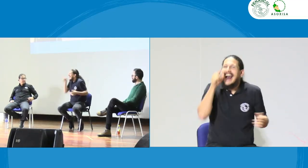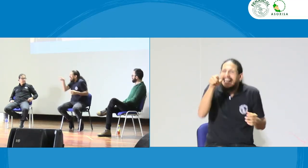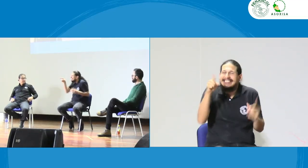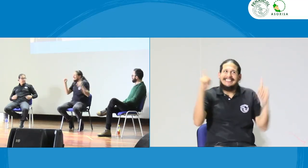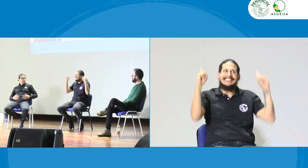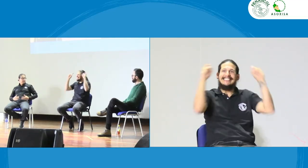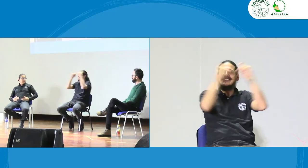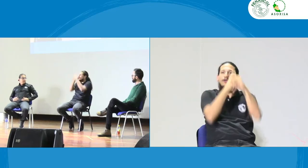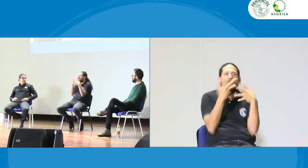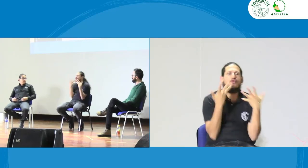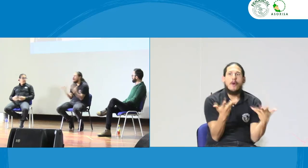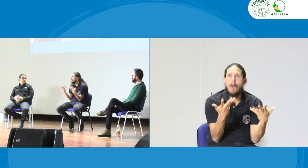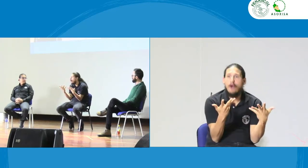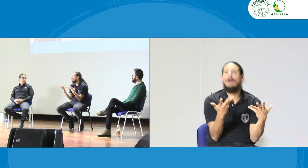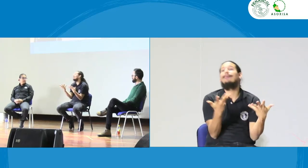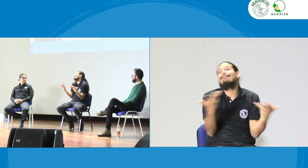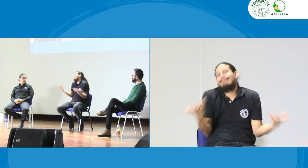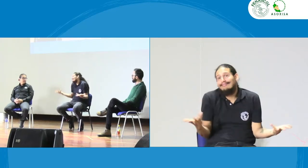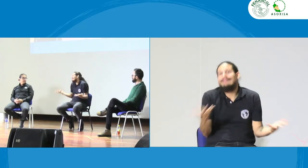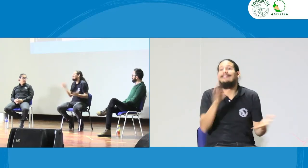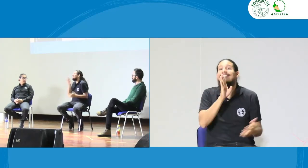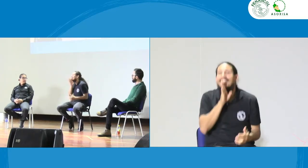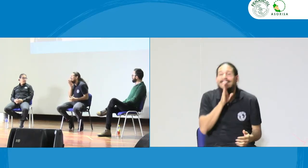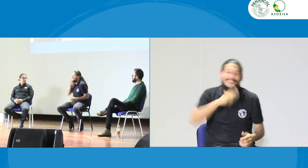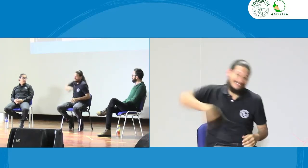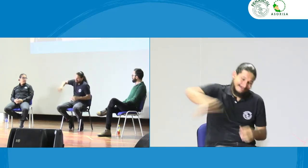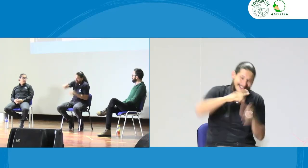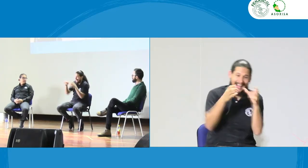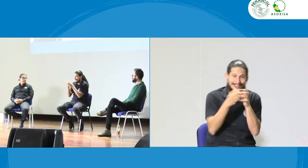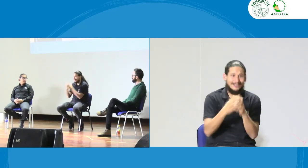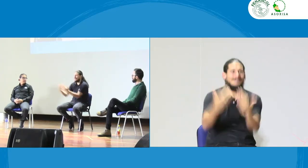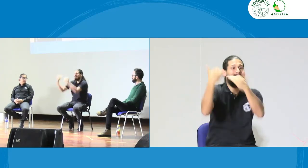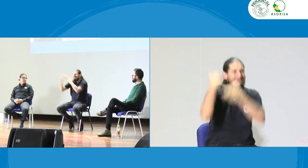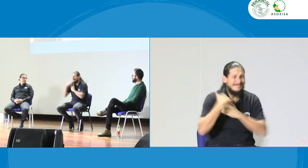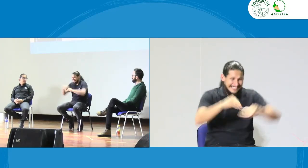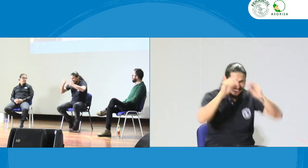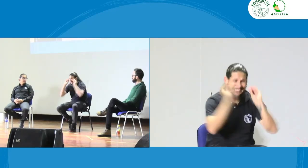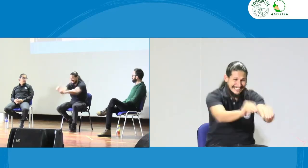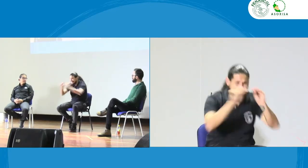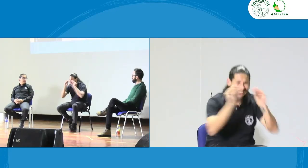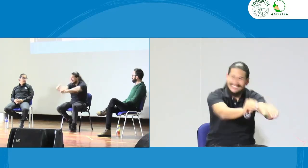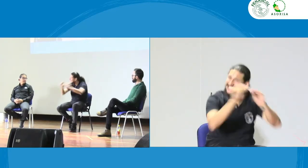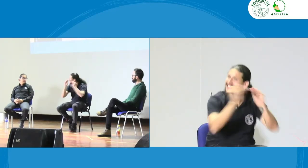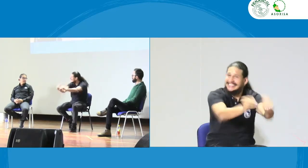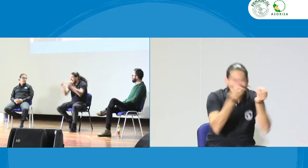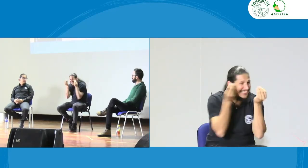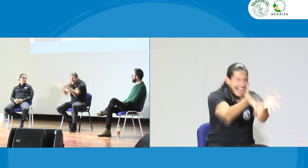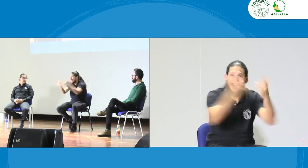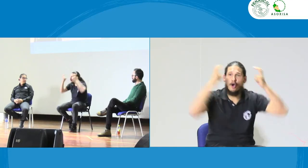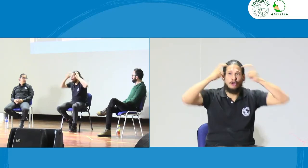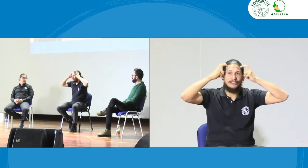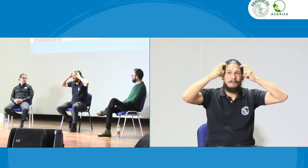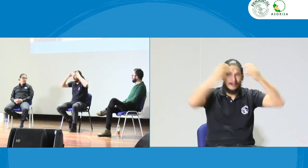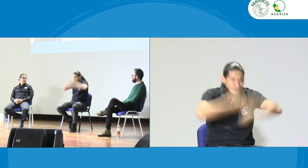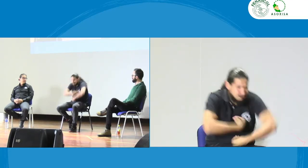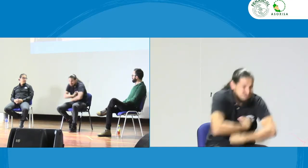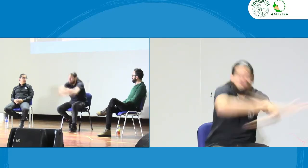situaciones hay intérpretes de esa índole como les estoy manifestando entonces es de nosotros la responsabilidad de